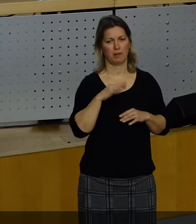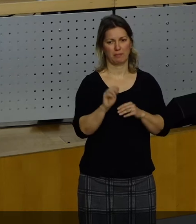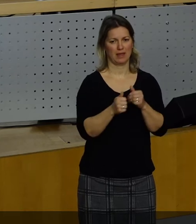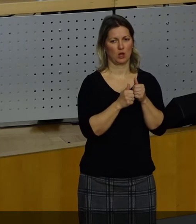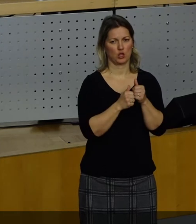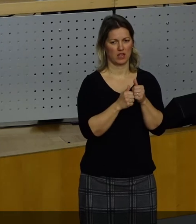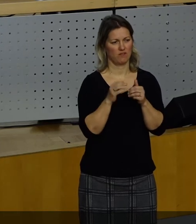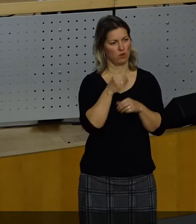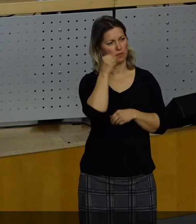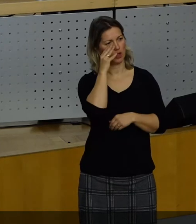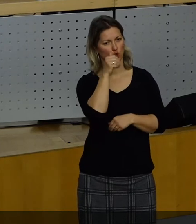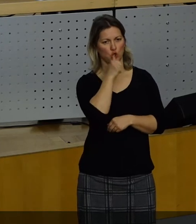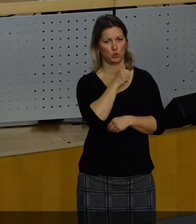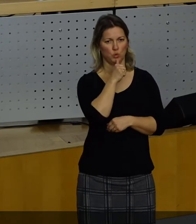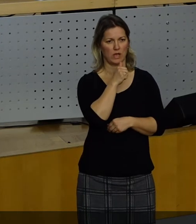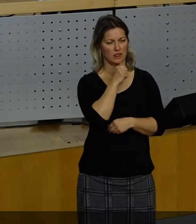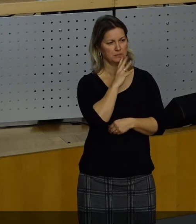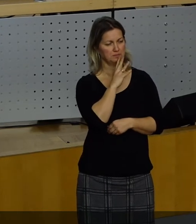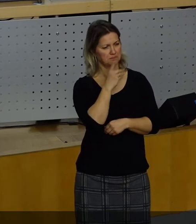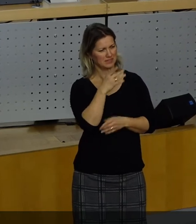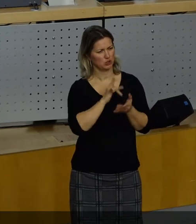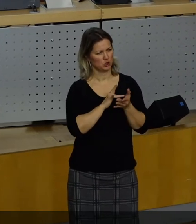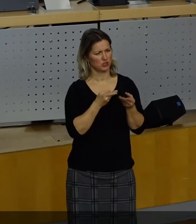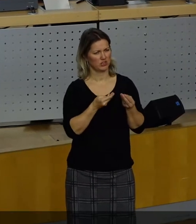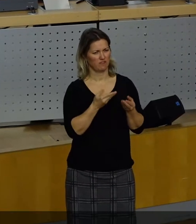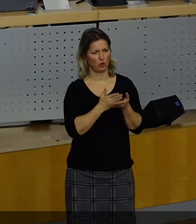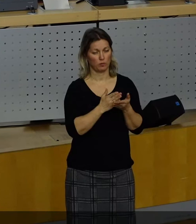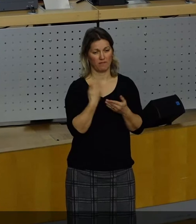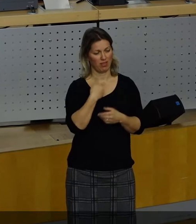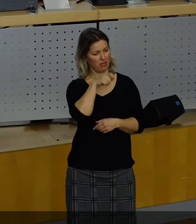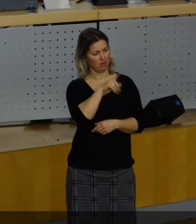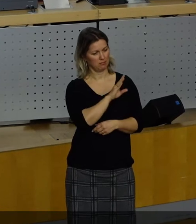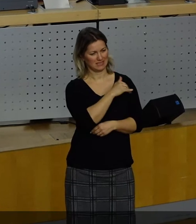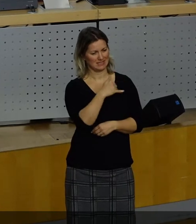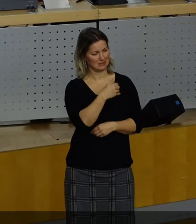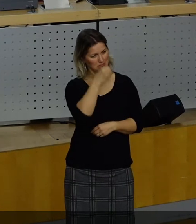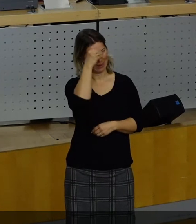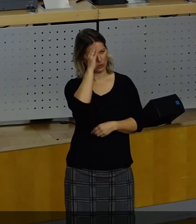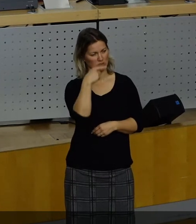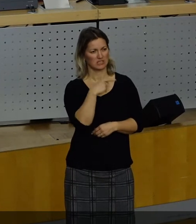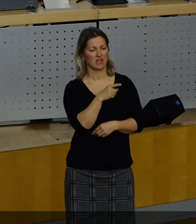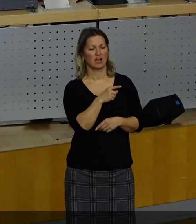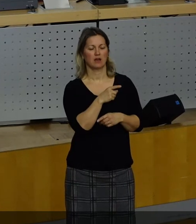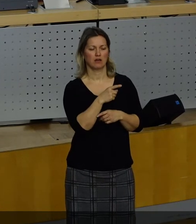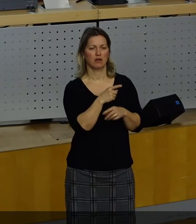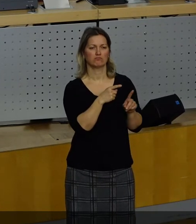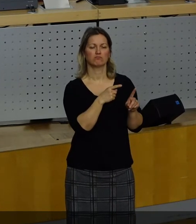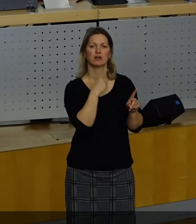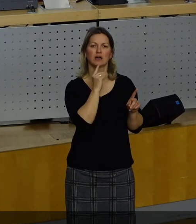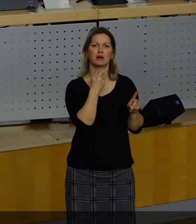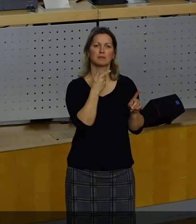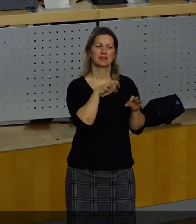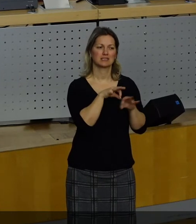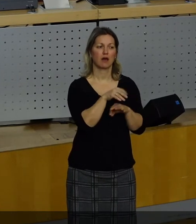für Bildung und Jugend sprechen, ist, dass der bisherige Bildungsbürgermeister Hartmut Vorjahn zum Finanzminister unseres